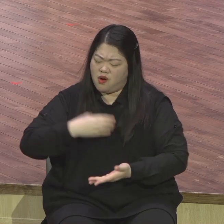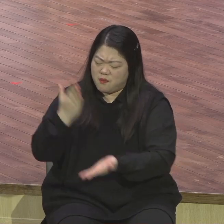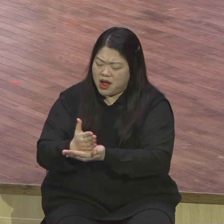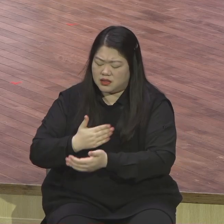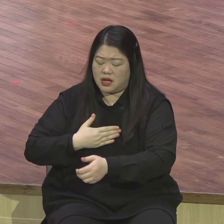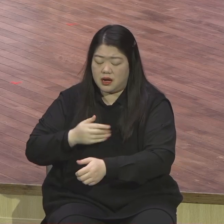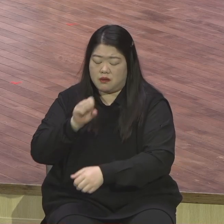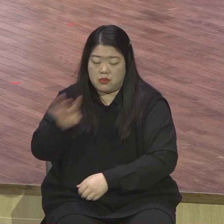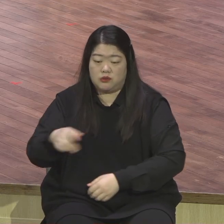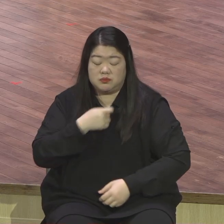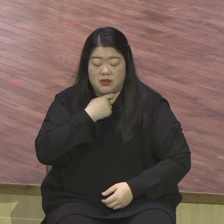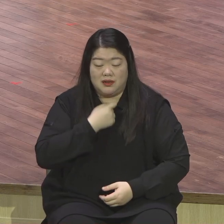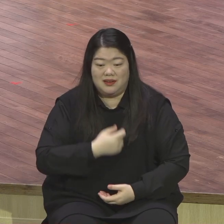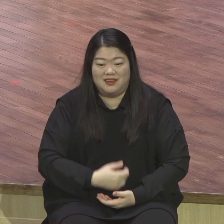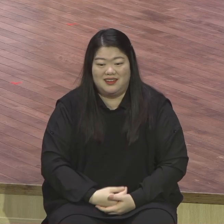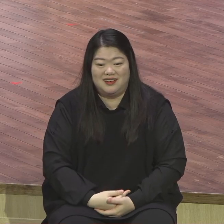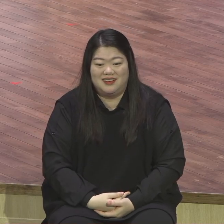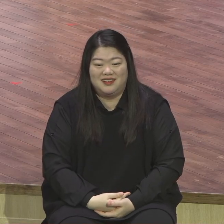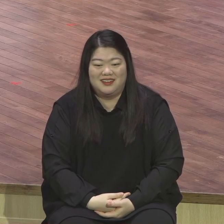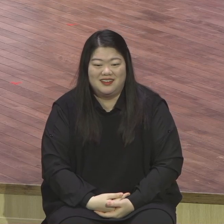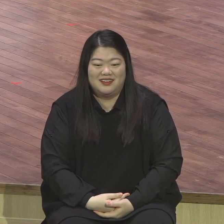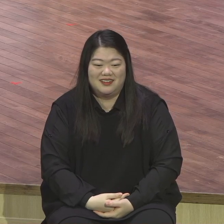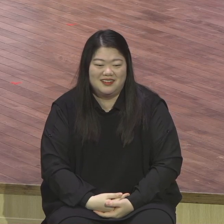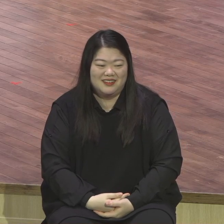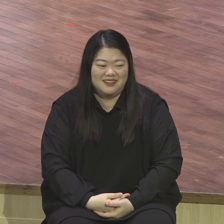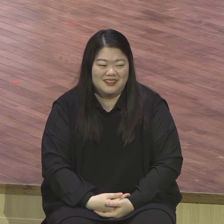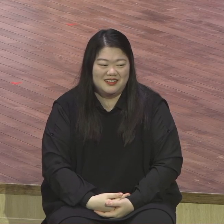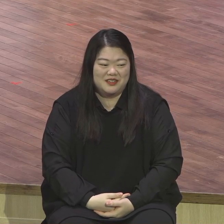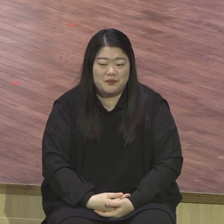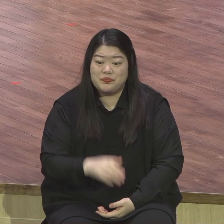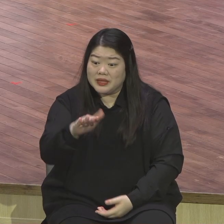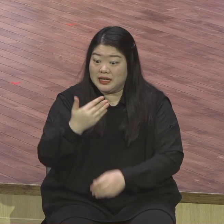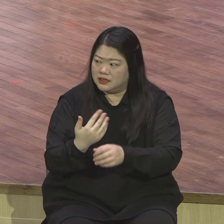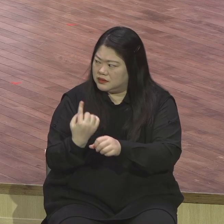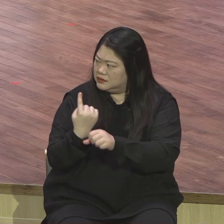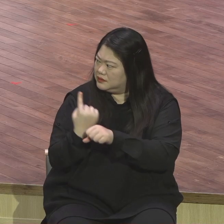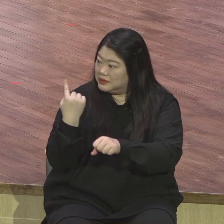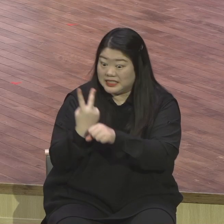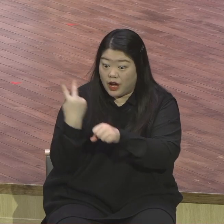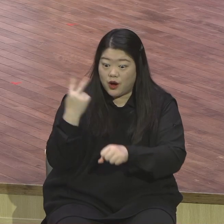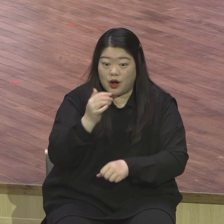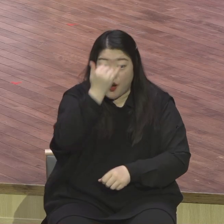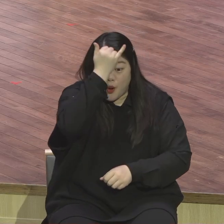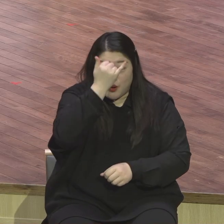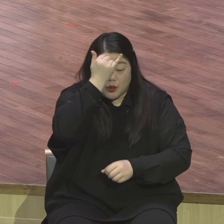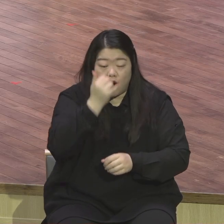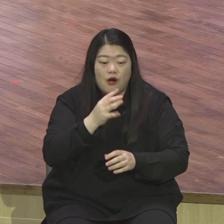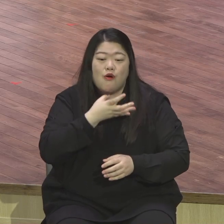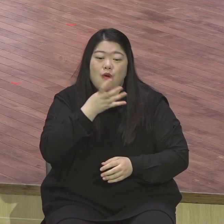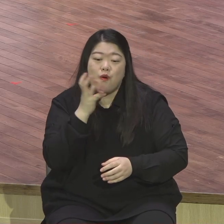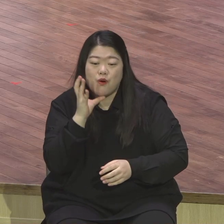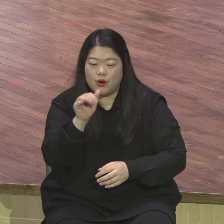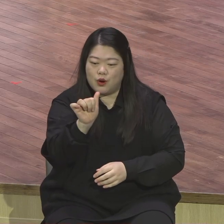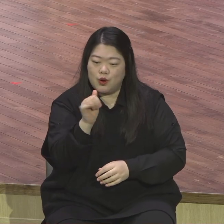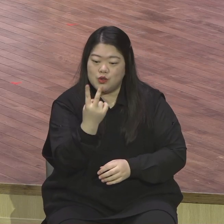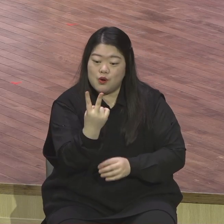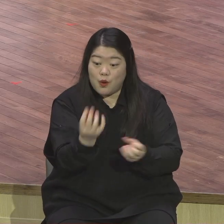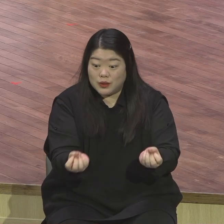공연하게 얼마나 좋아 여기요 여러분 효장치 할 때요 우리 당에서 기획을 해가지고 만들었는데 그때 노입장은